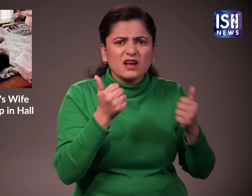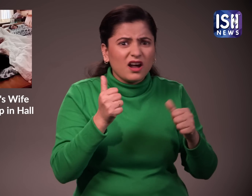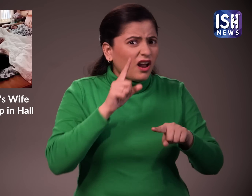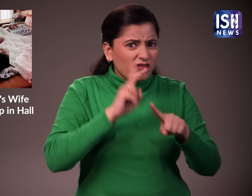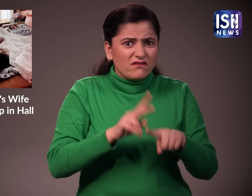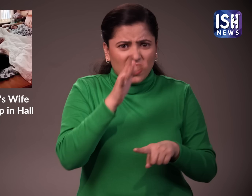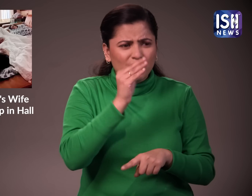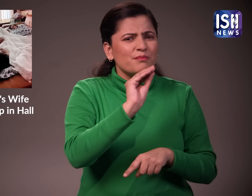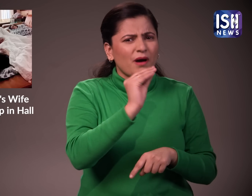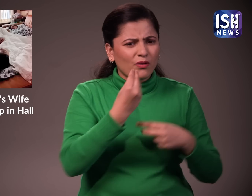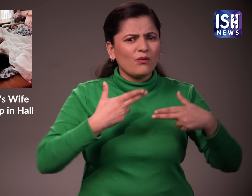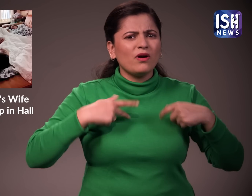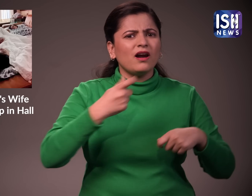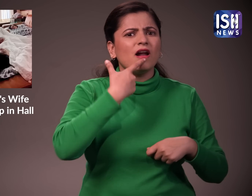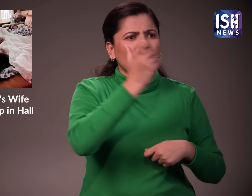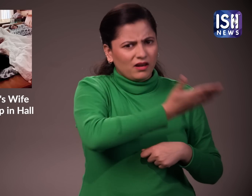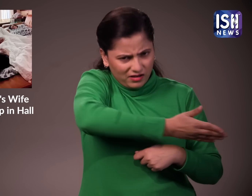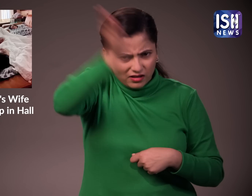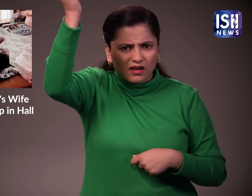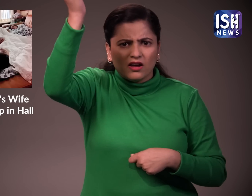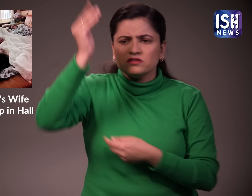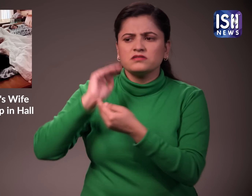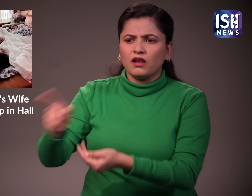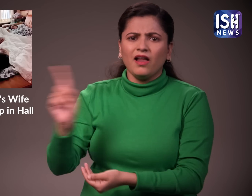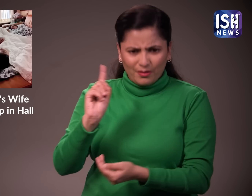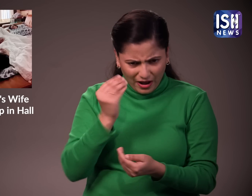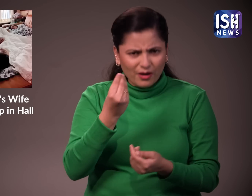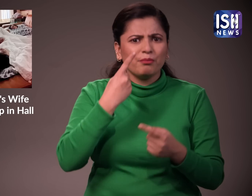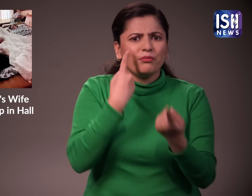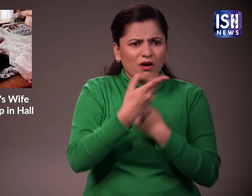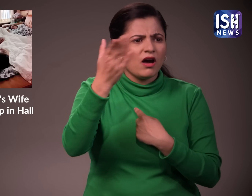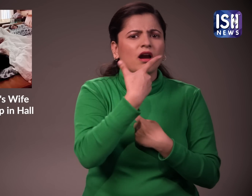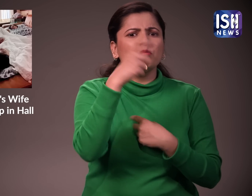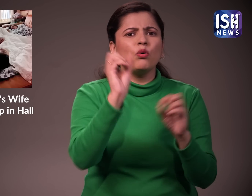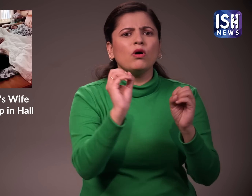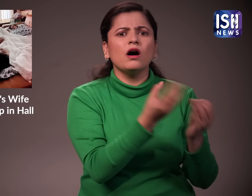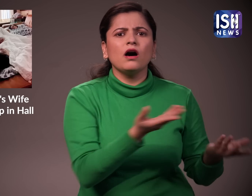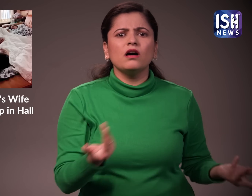आल्या ने ये भी सवाल किया कि महरुन ईसा इस बारे में कोर्ट में शिकायत क्यों नहीं दर्ज करा रही है